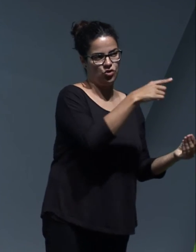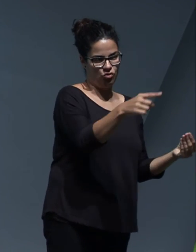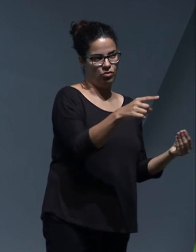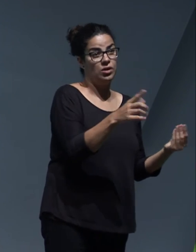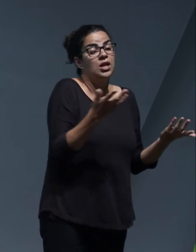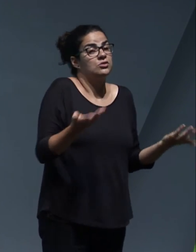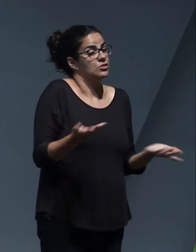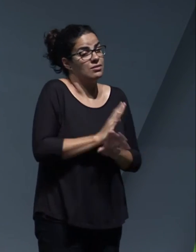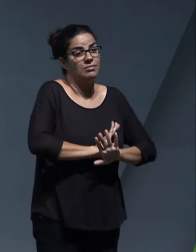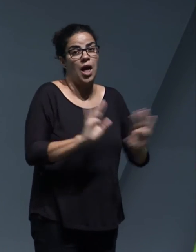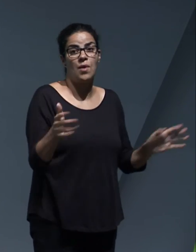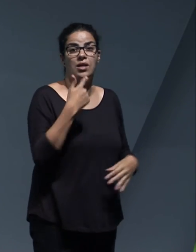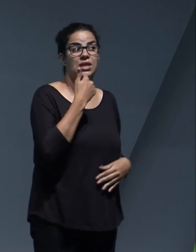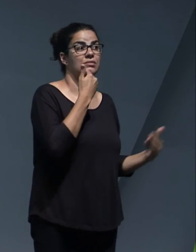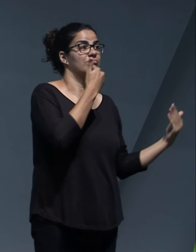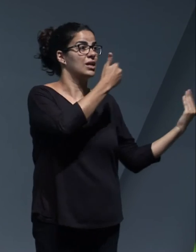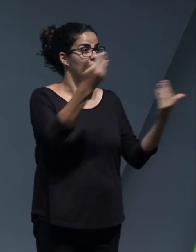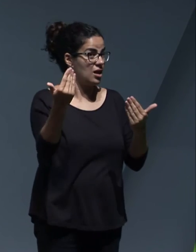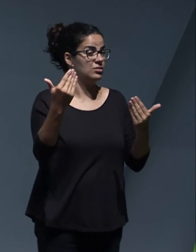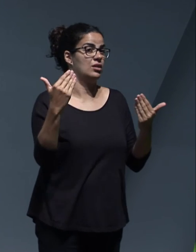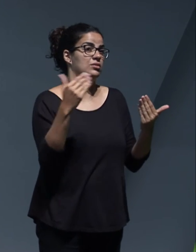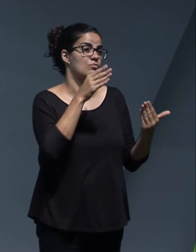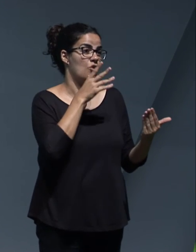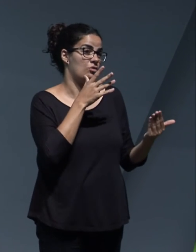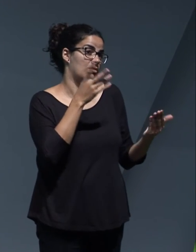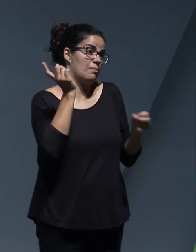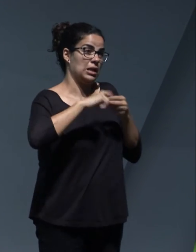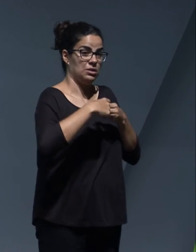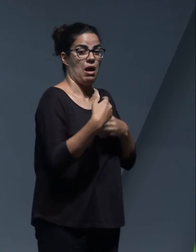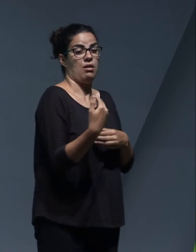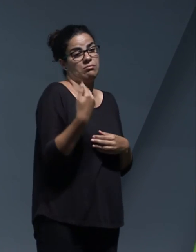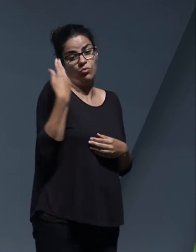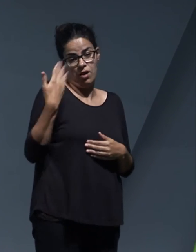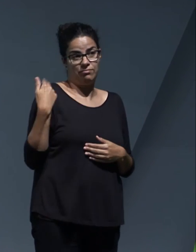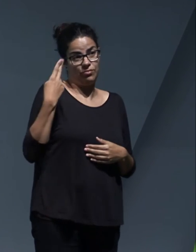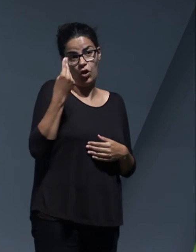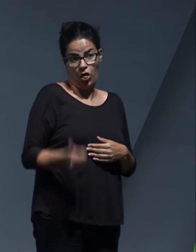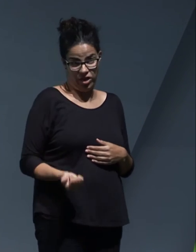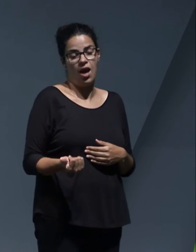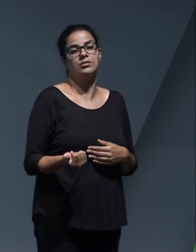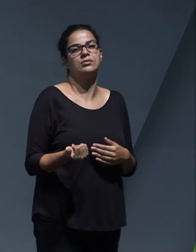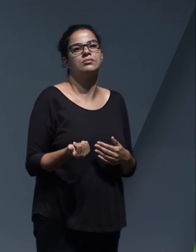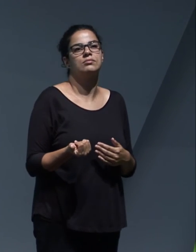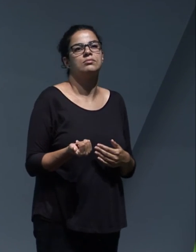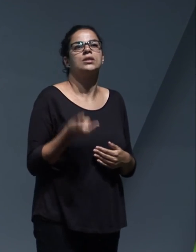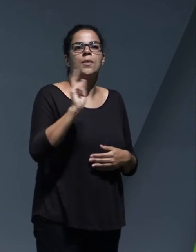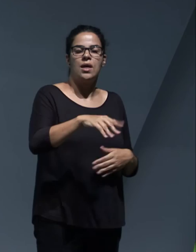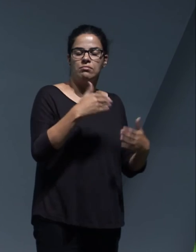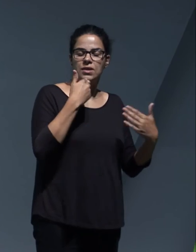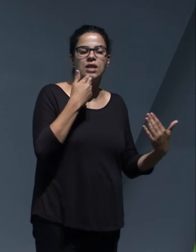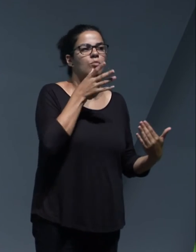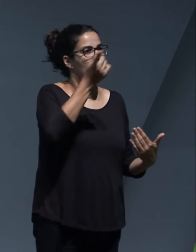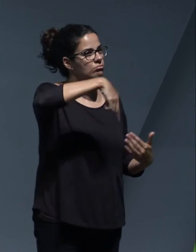la participación en estos dos días, el haber mostrado su interés por escuchar,